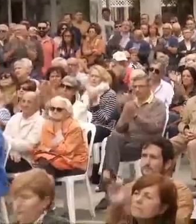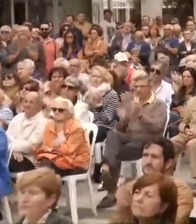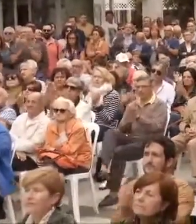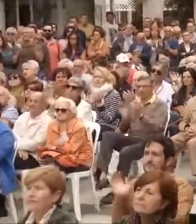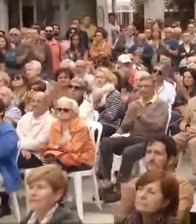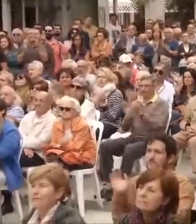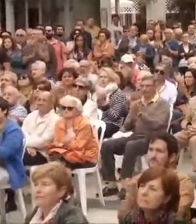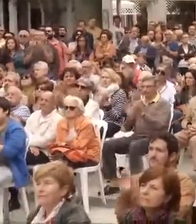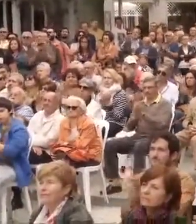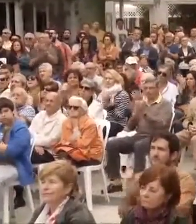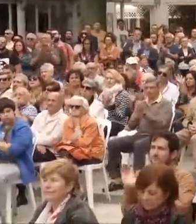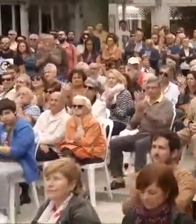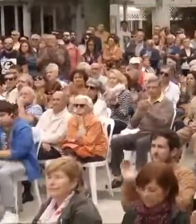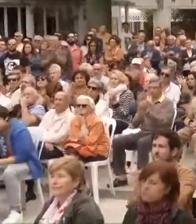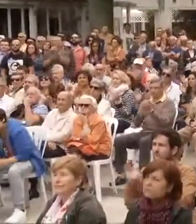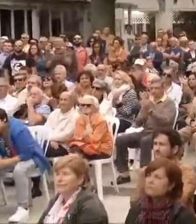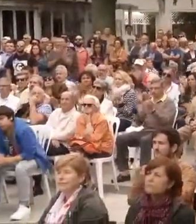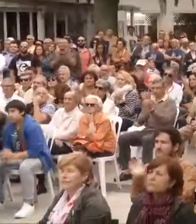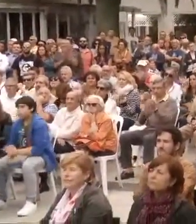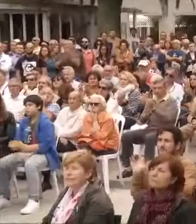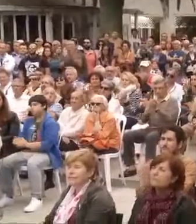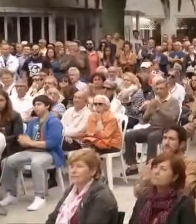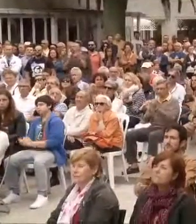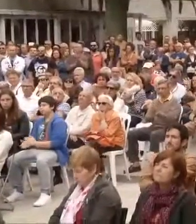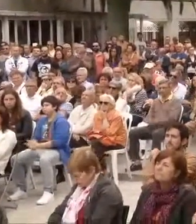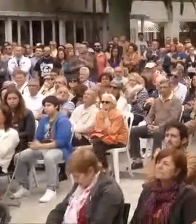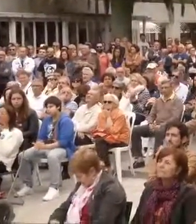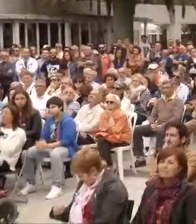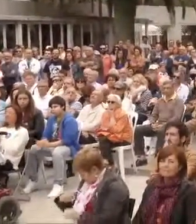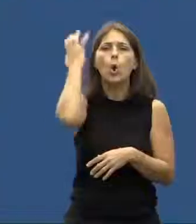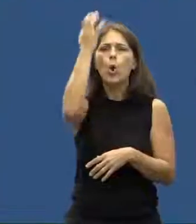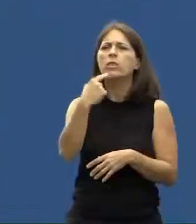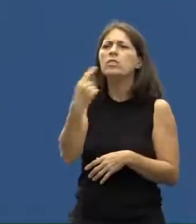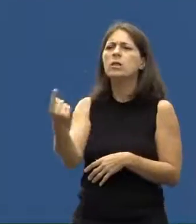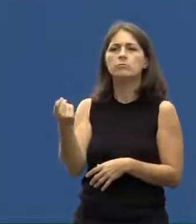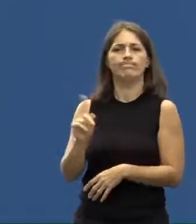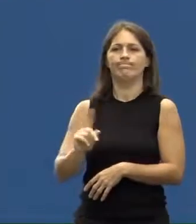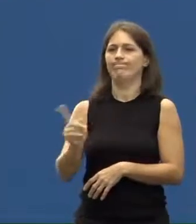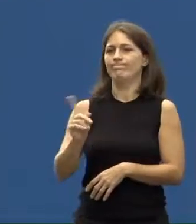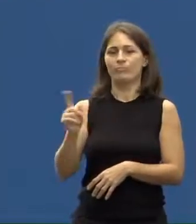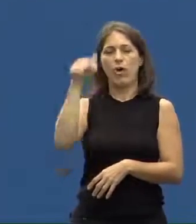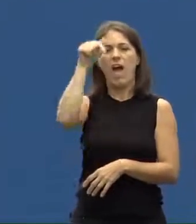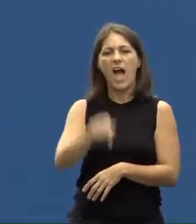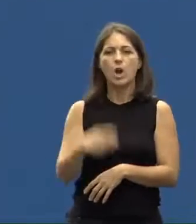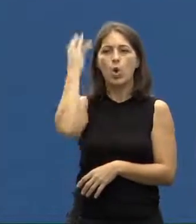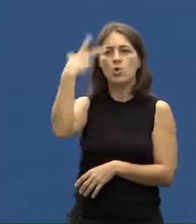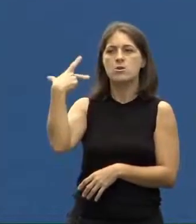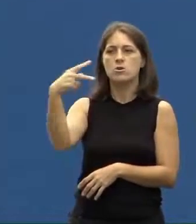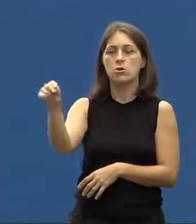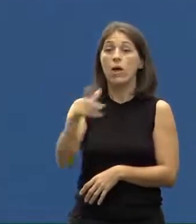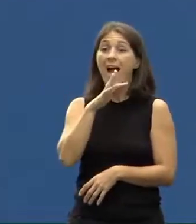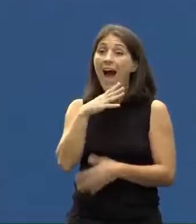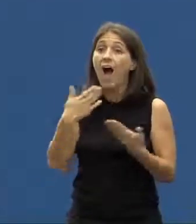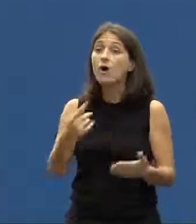Así que aquí na Coruña dicemos que non, que na Coruña non. E agora